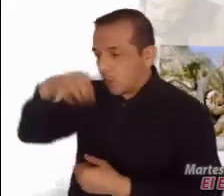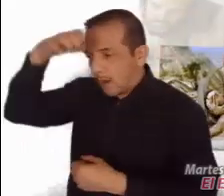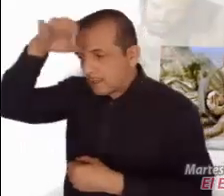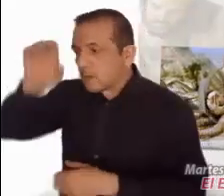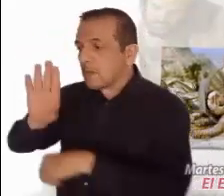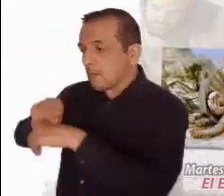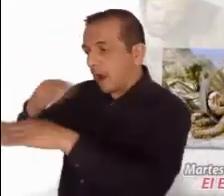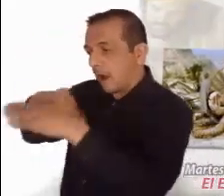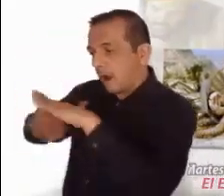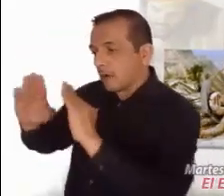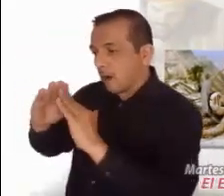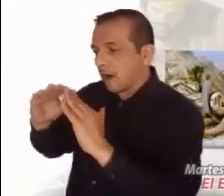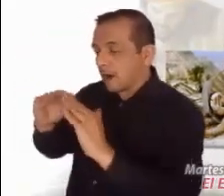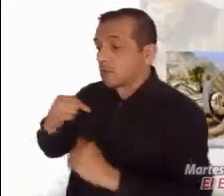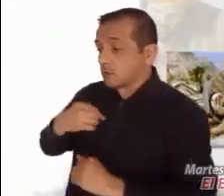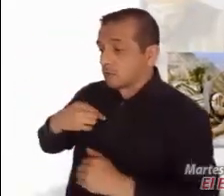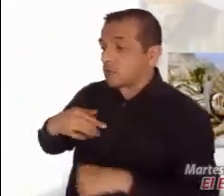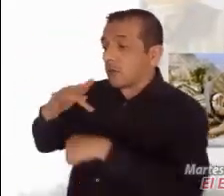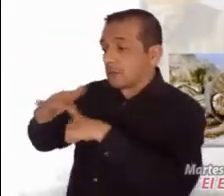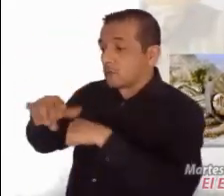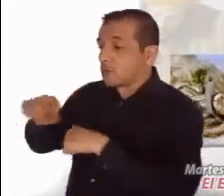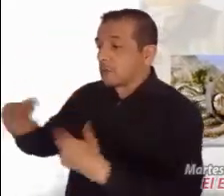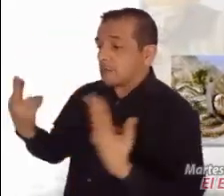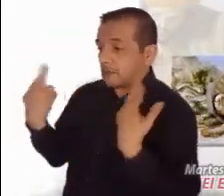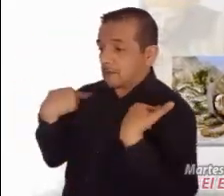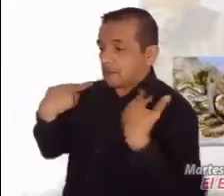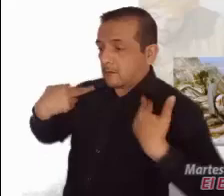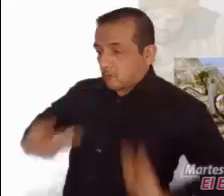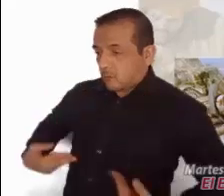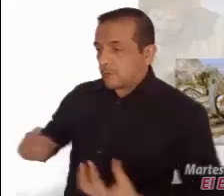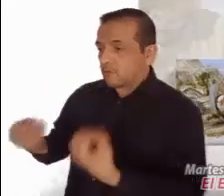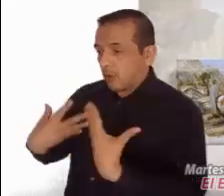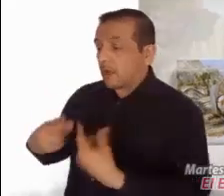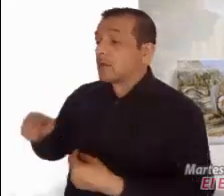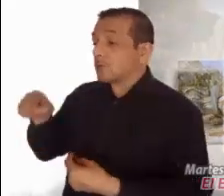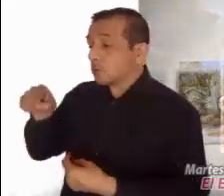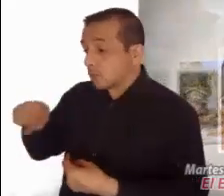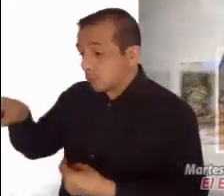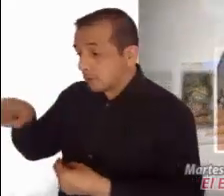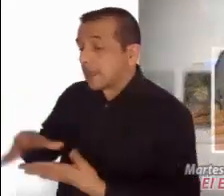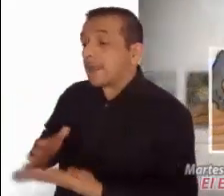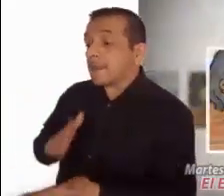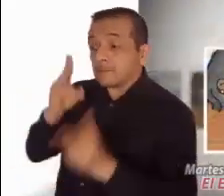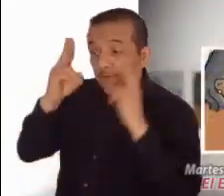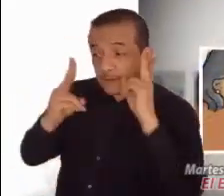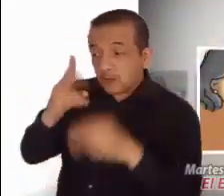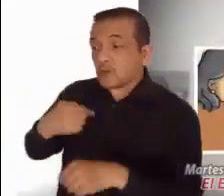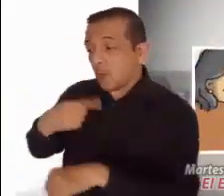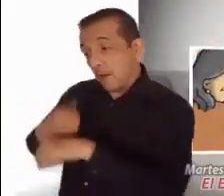forastero y me hospedaron, estuve desnudo y me vistieron, enfermo y me visitaron,